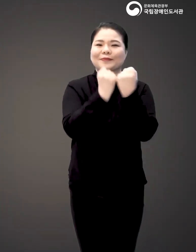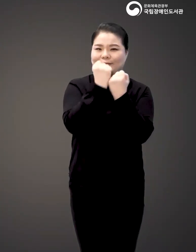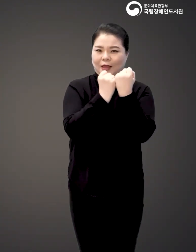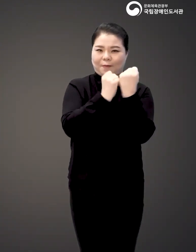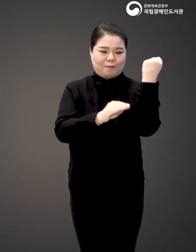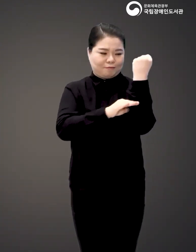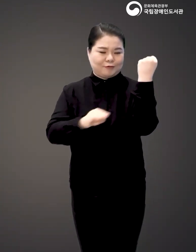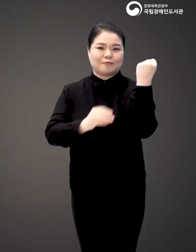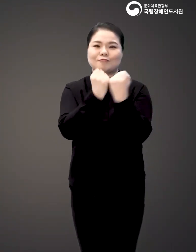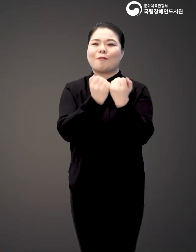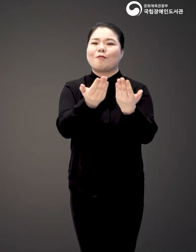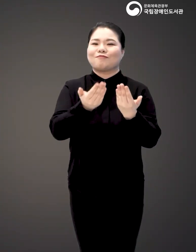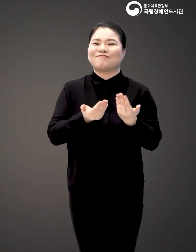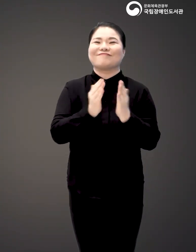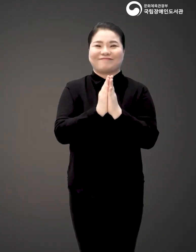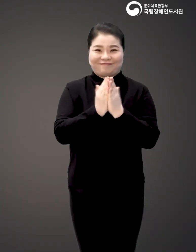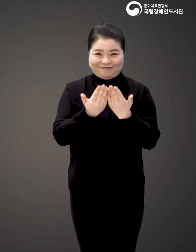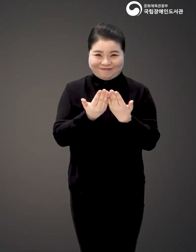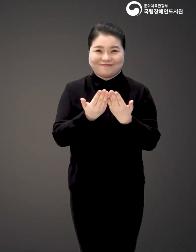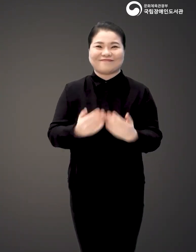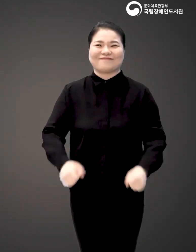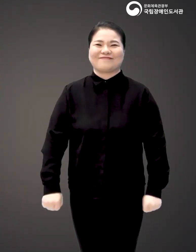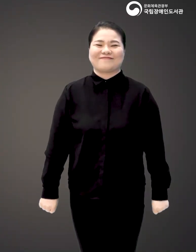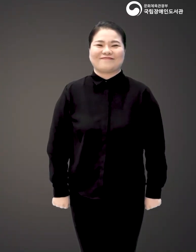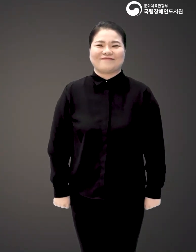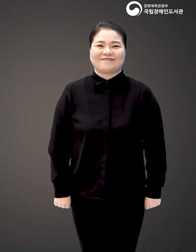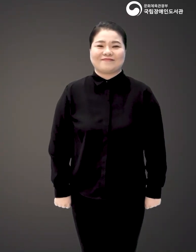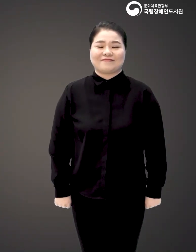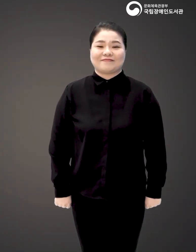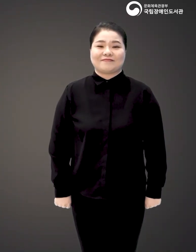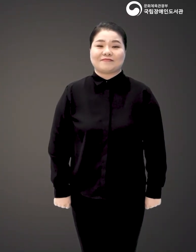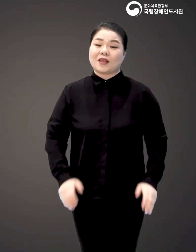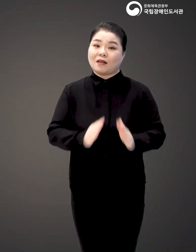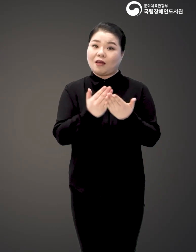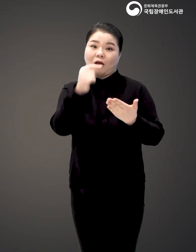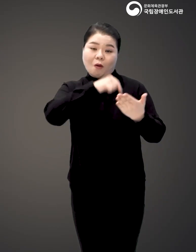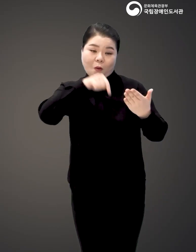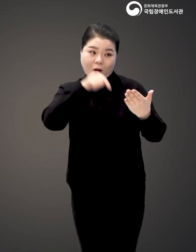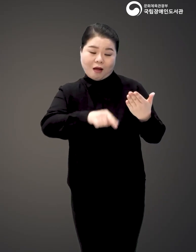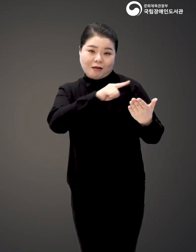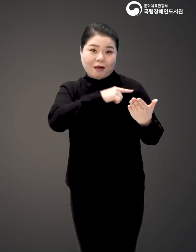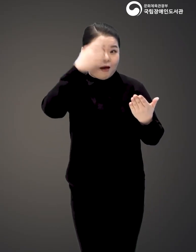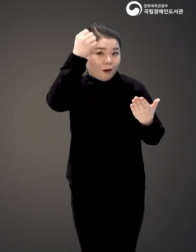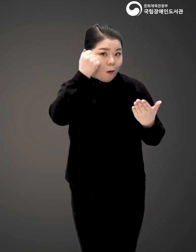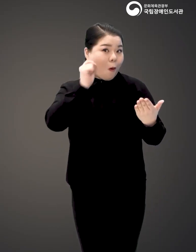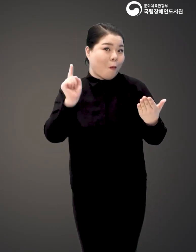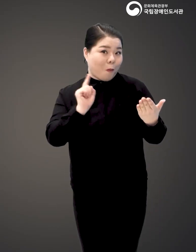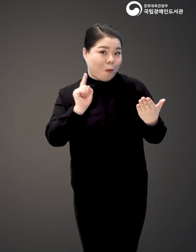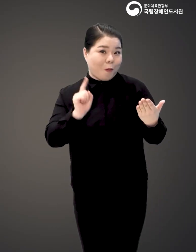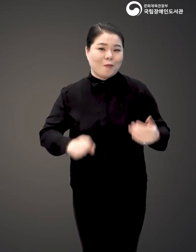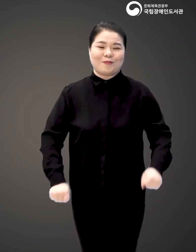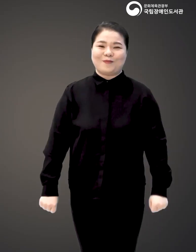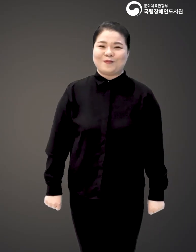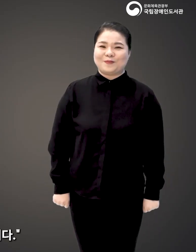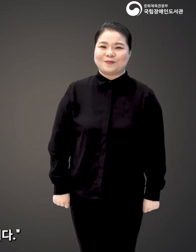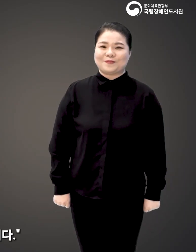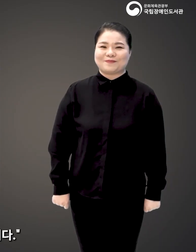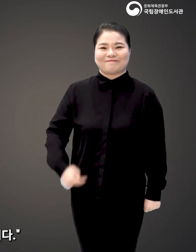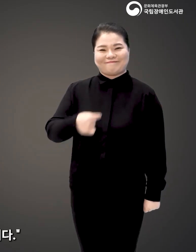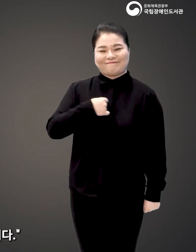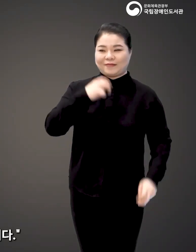친절한 안내서이자 지침서 같은 책이었어요. 책 속 가장 인상 깊은 내용은 무엇이었나요?